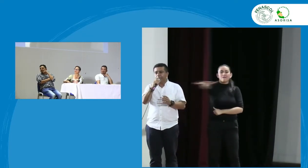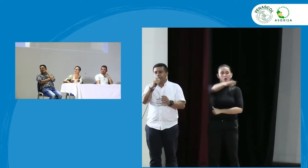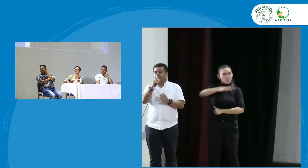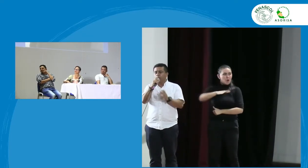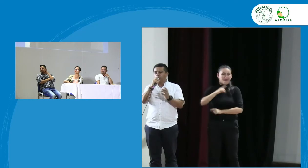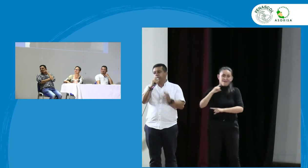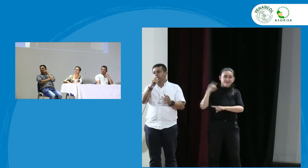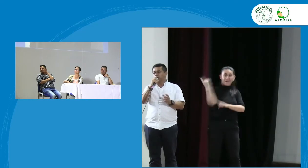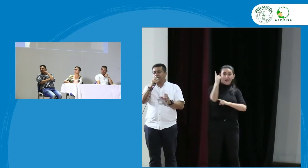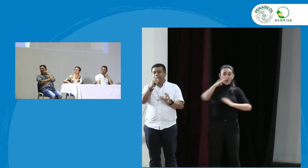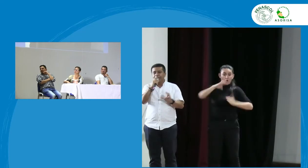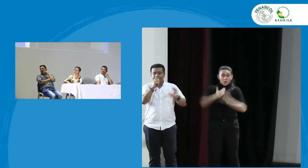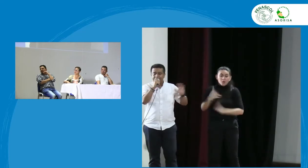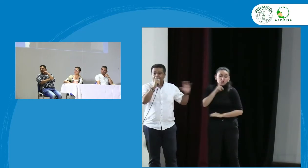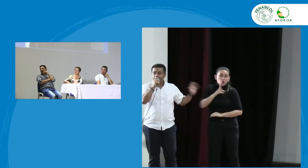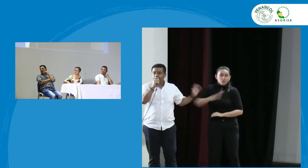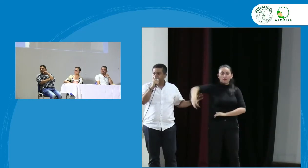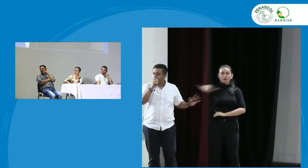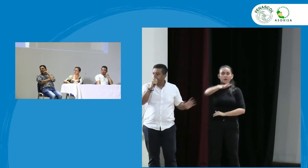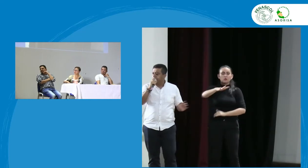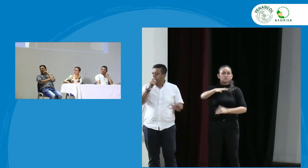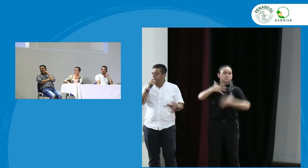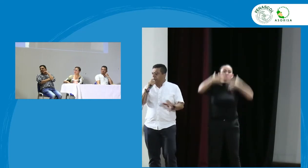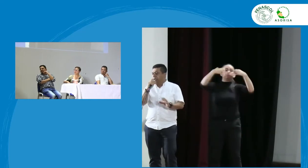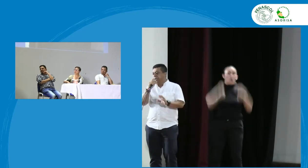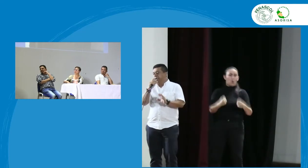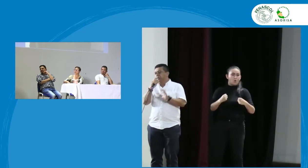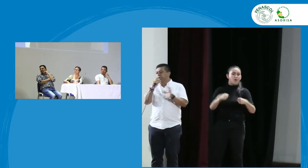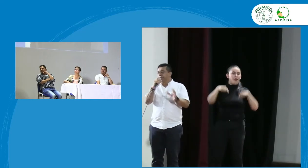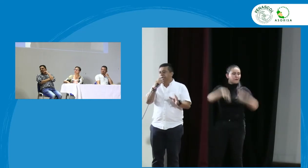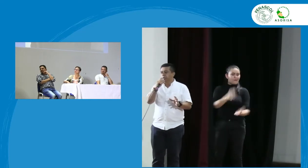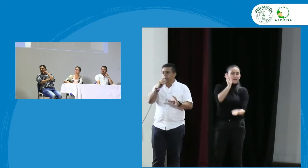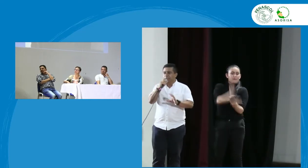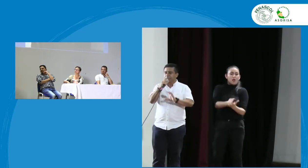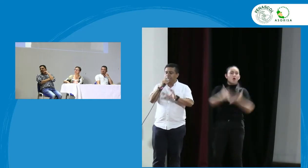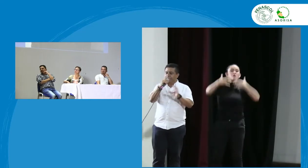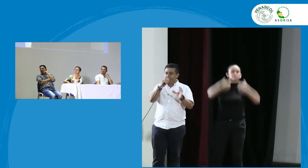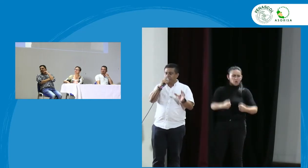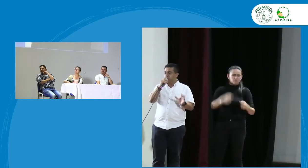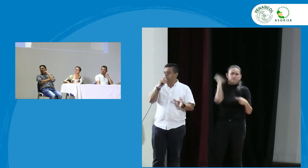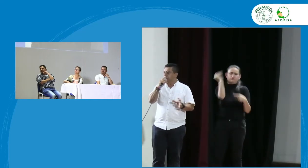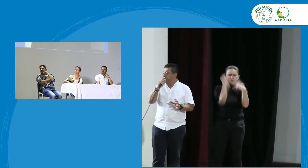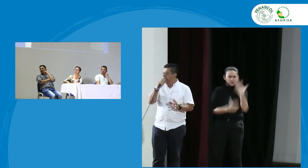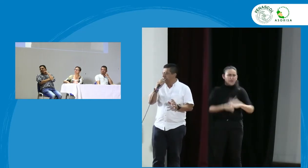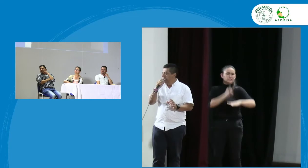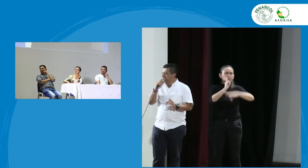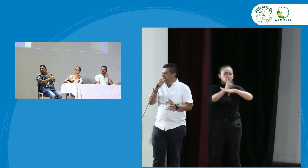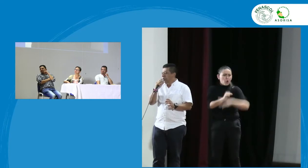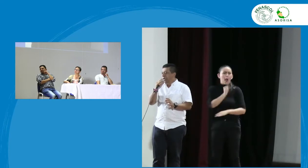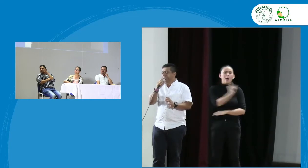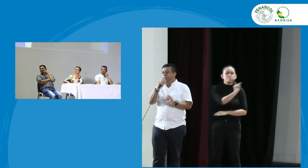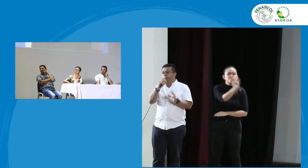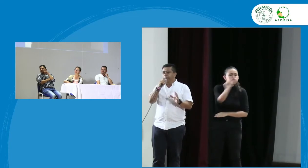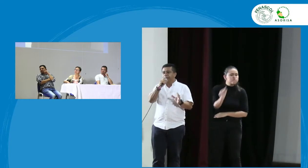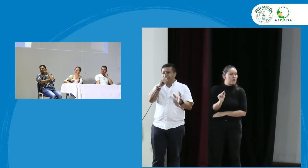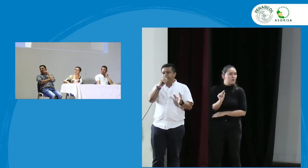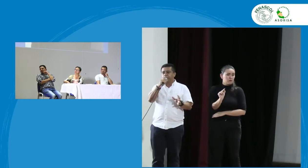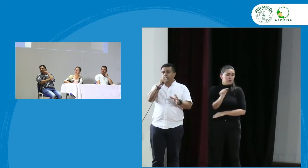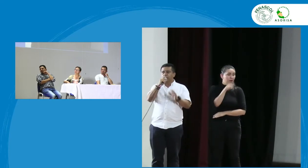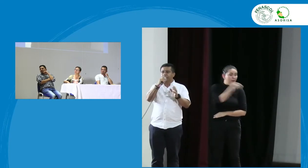de la comunidad sorda está en la capital donde tienen los elementos y están las instituciones que son las que pueden regir toda